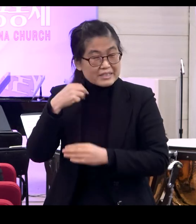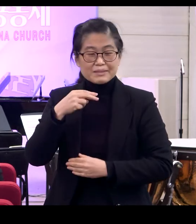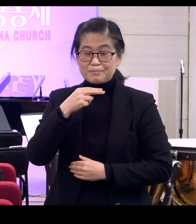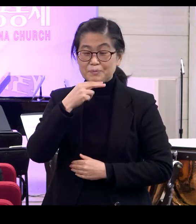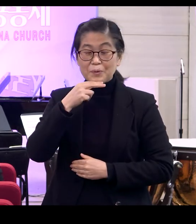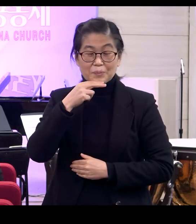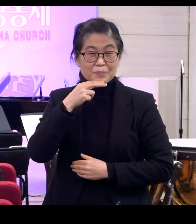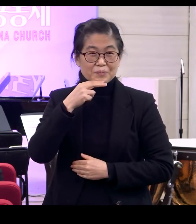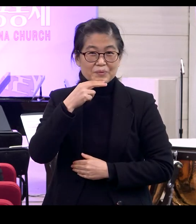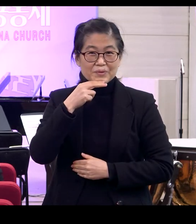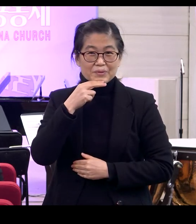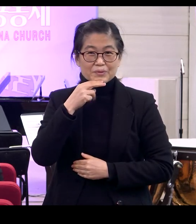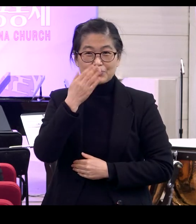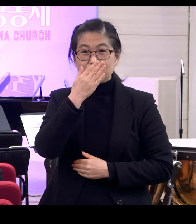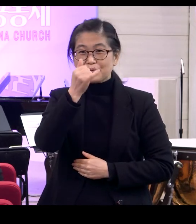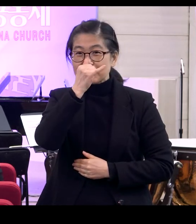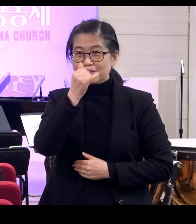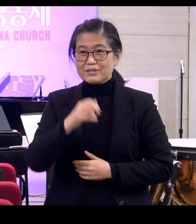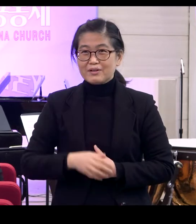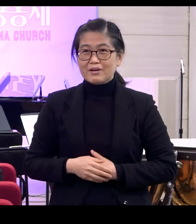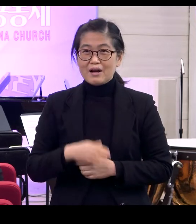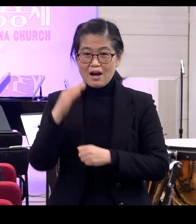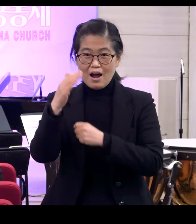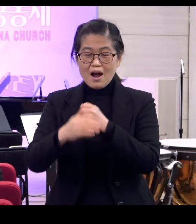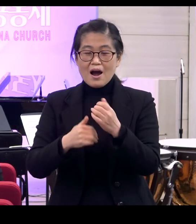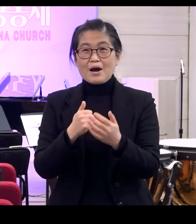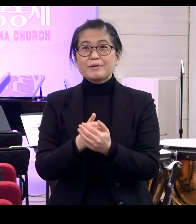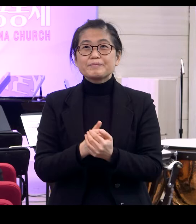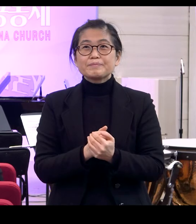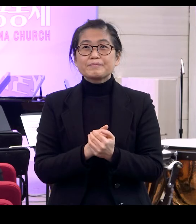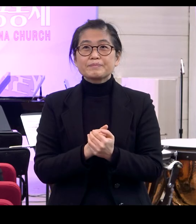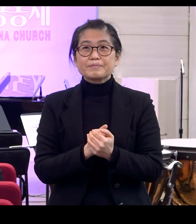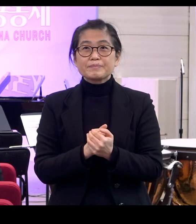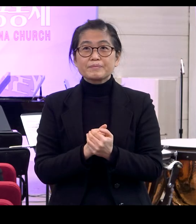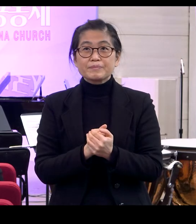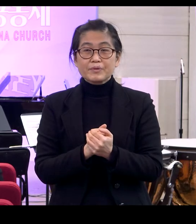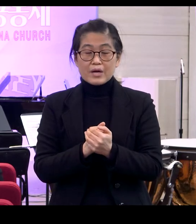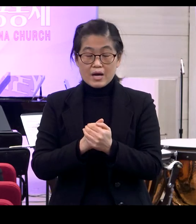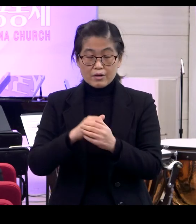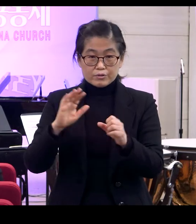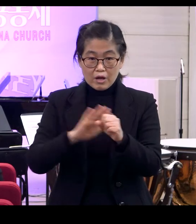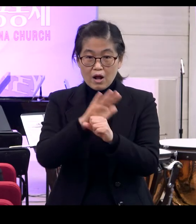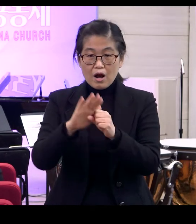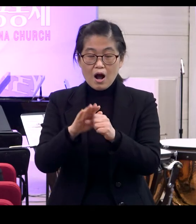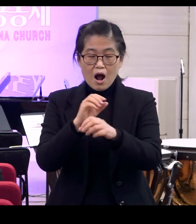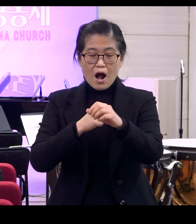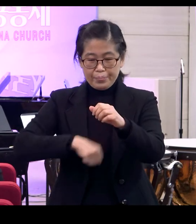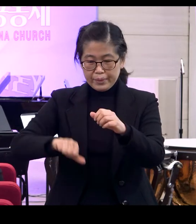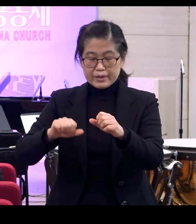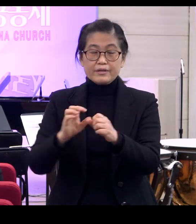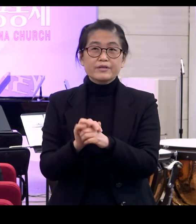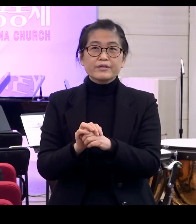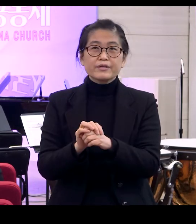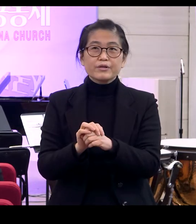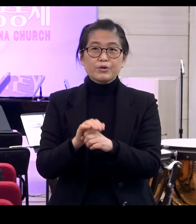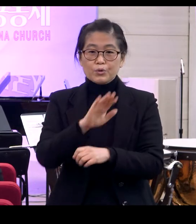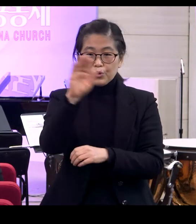정말 하나님이 사랑하신다 얘기할 때만 나오는 게 뭡니까 아들을 십자가에 대신 죽이신 아들을 보내신 그건